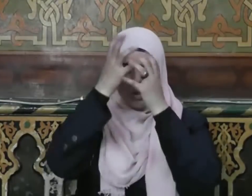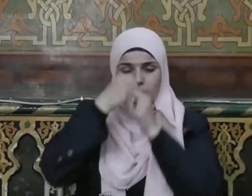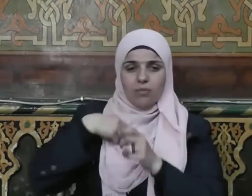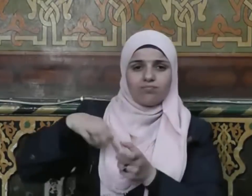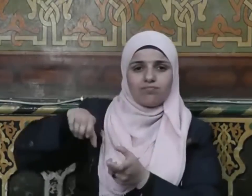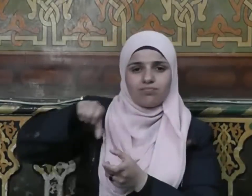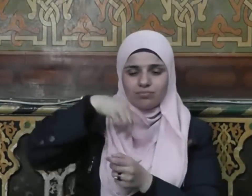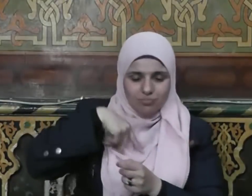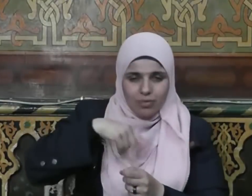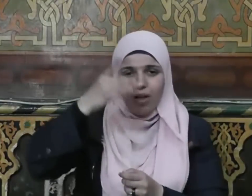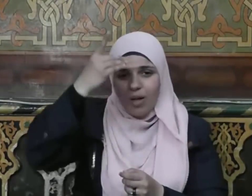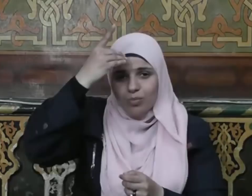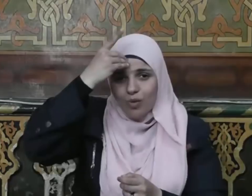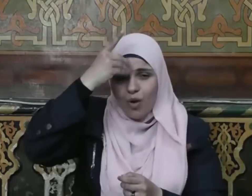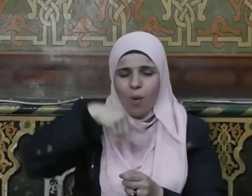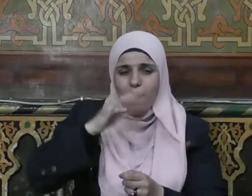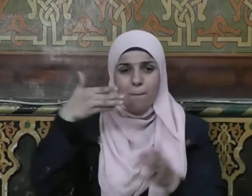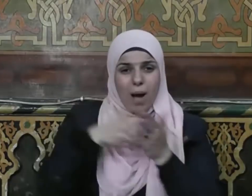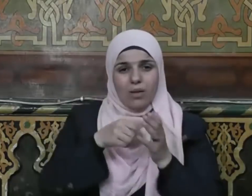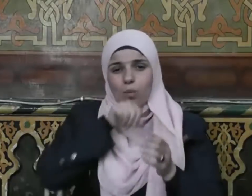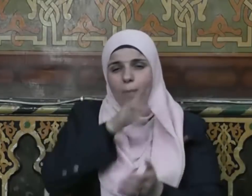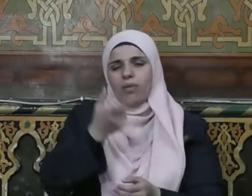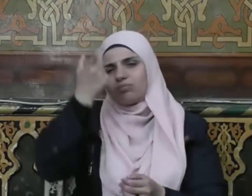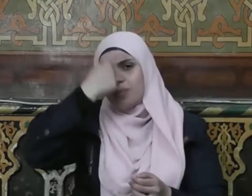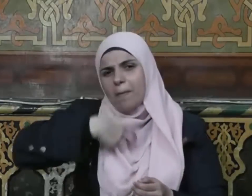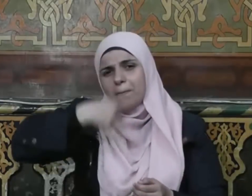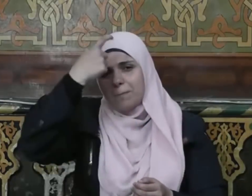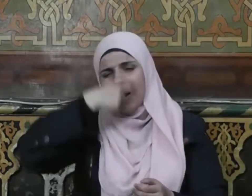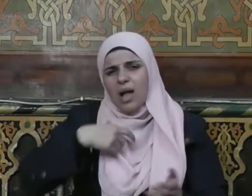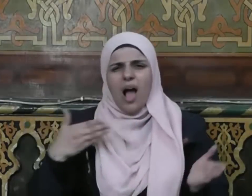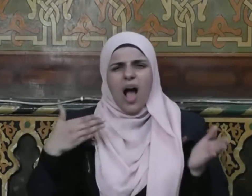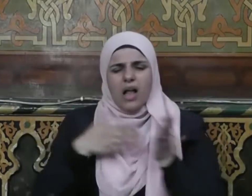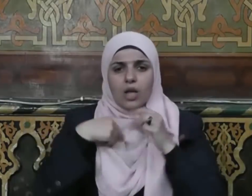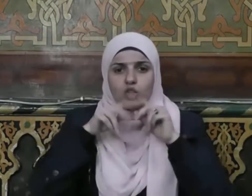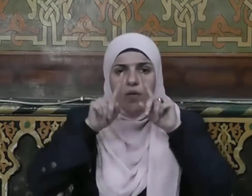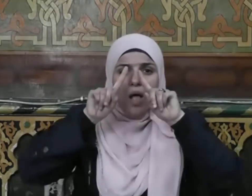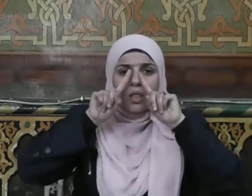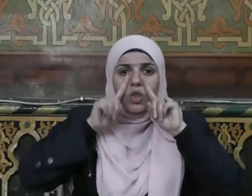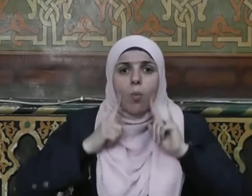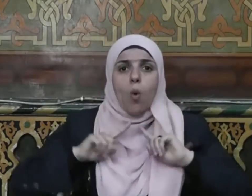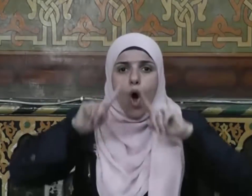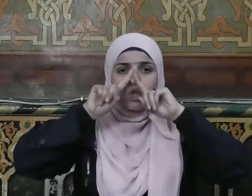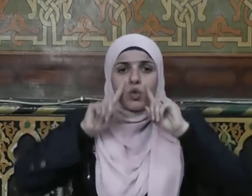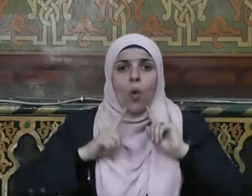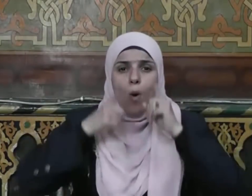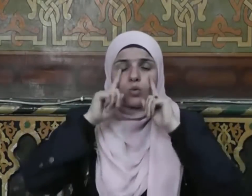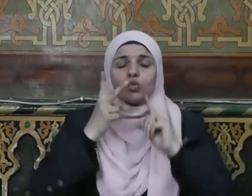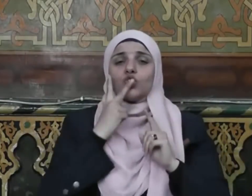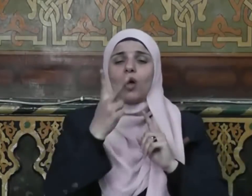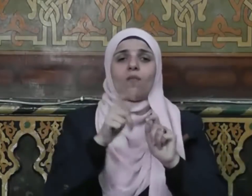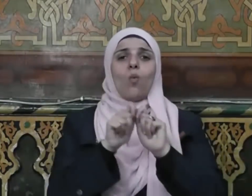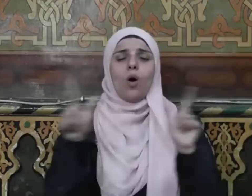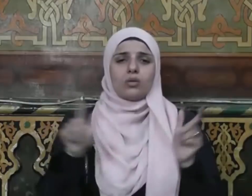فقبله ثم بكى حتى رأيت الدموع تسيل على وجنتيه